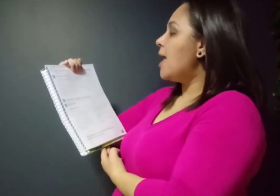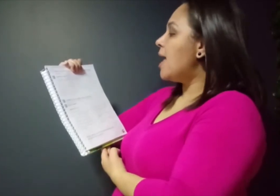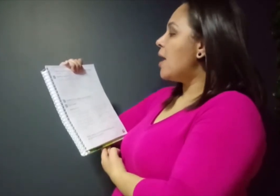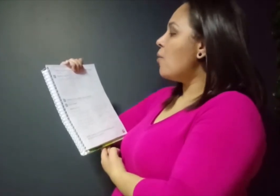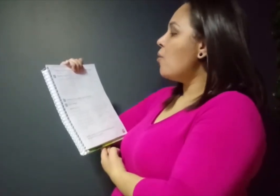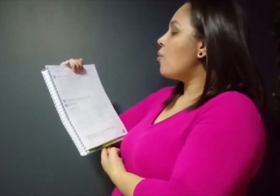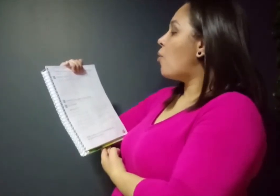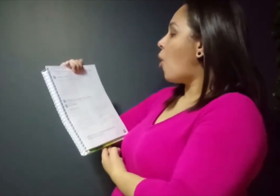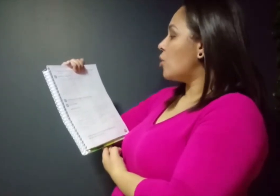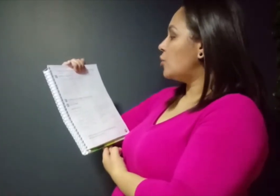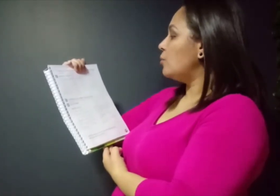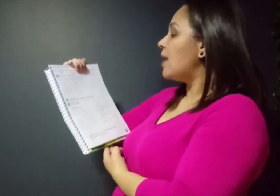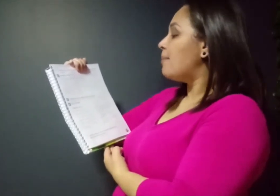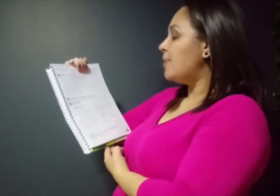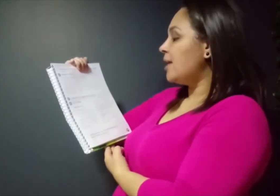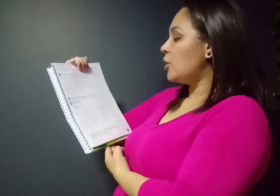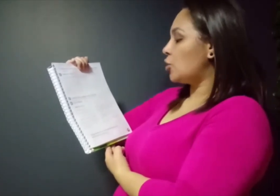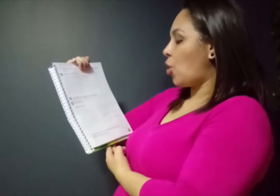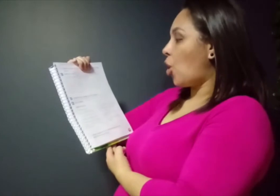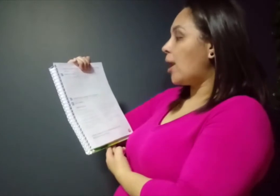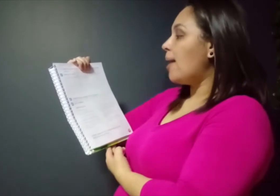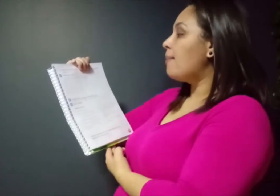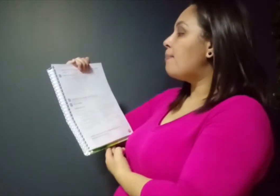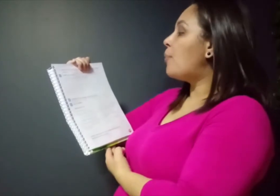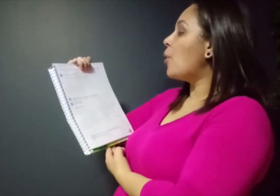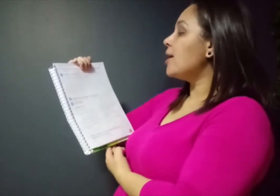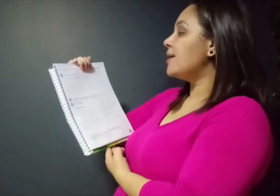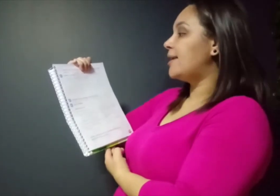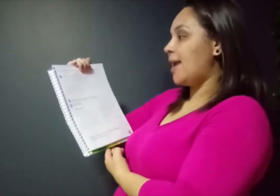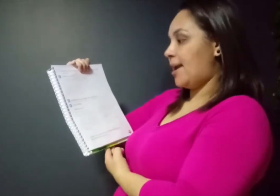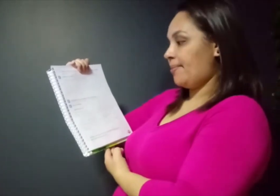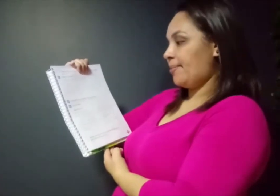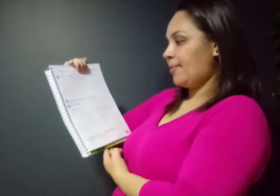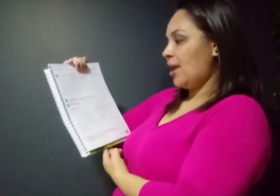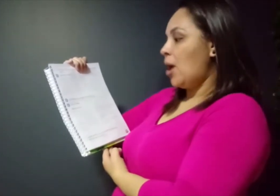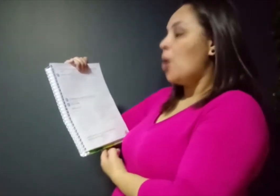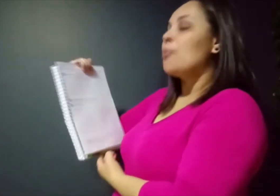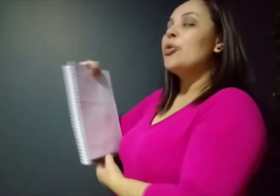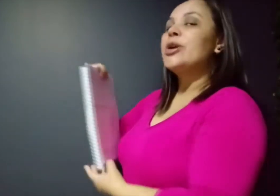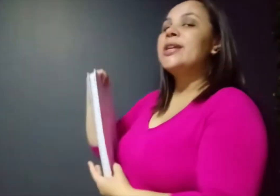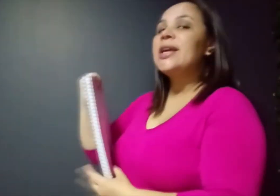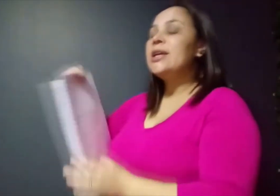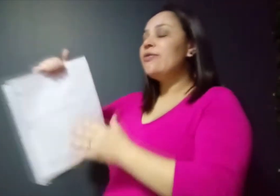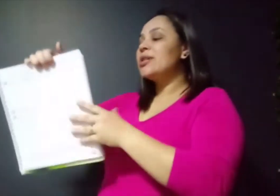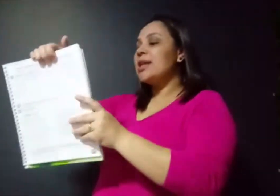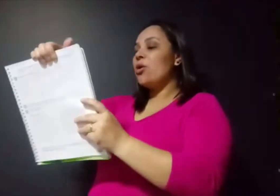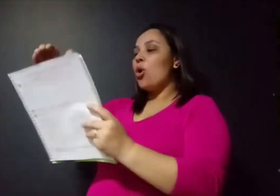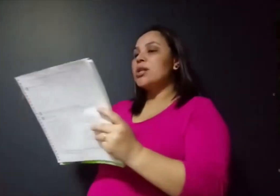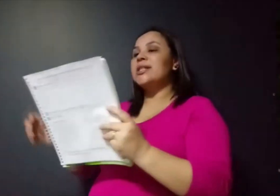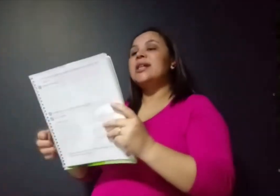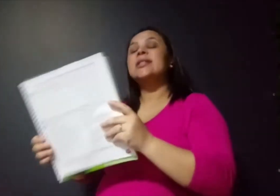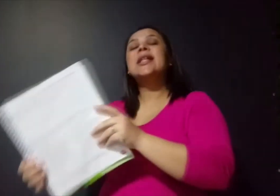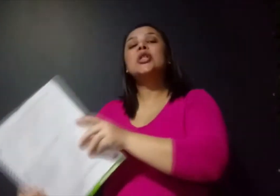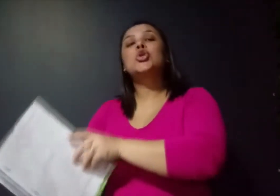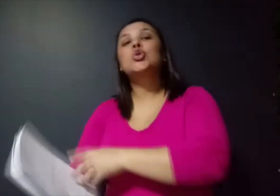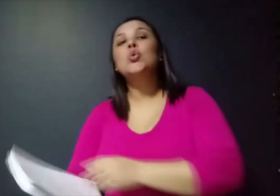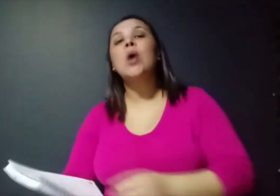Eu gosto da minha escola, por quê? Por que que você gosta da sua